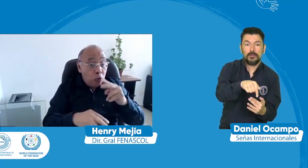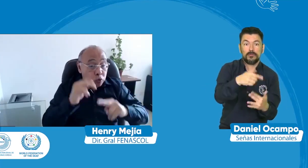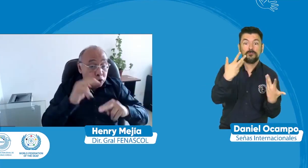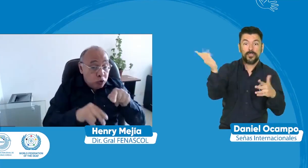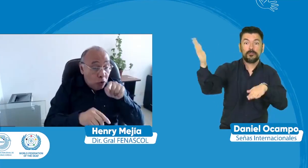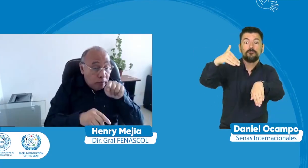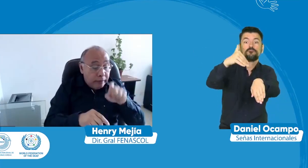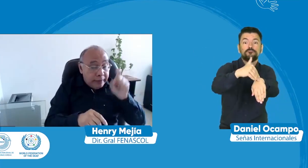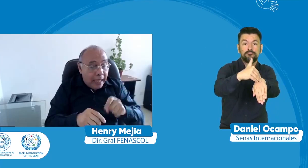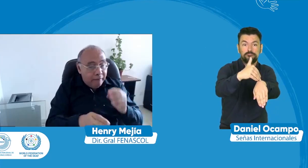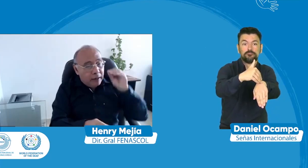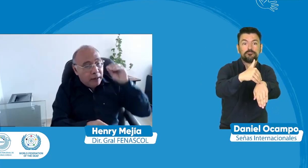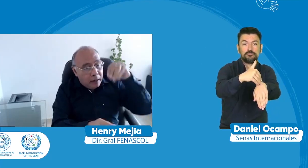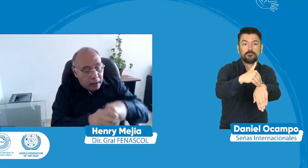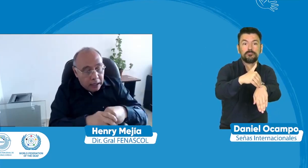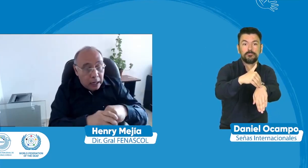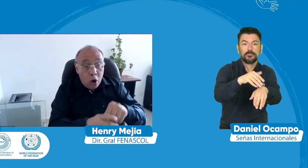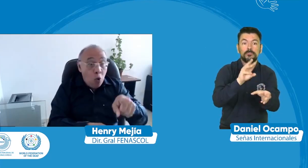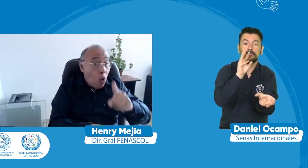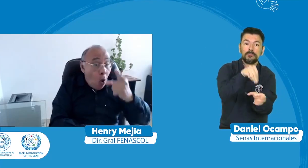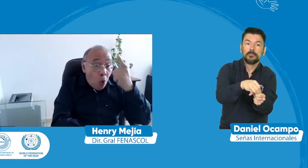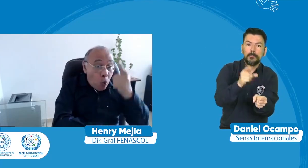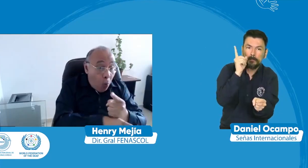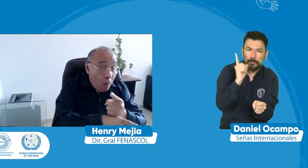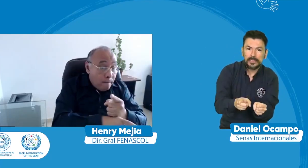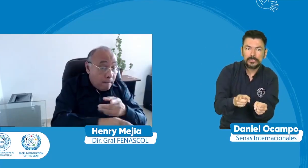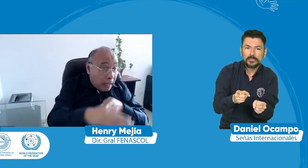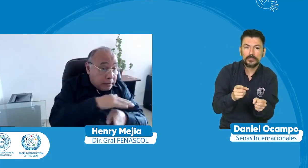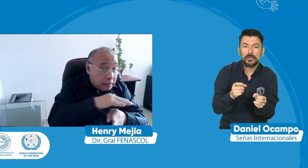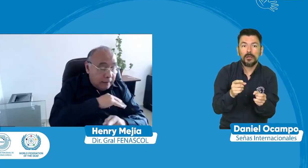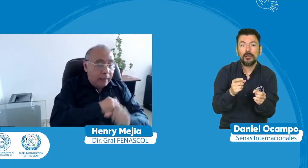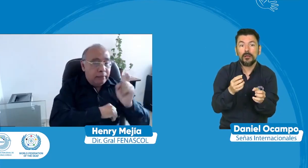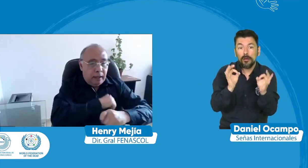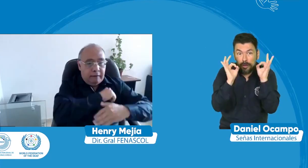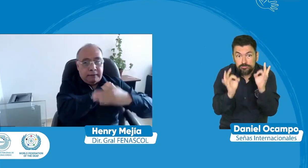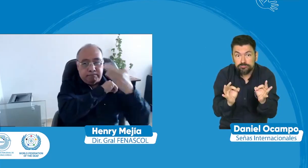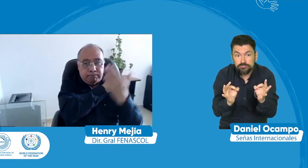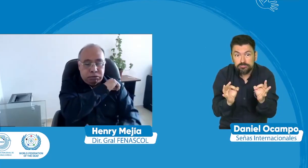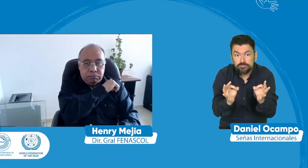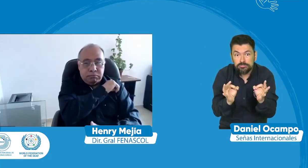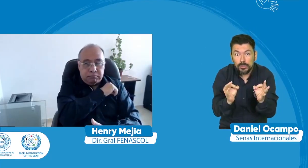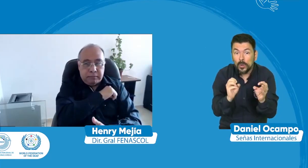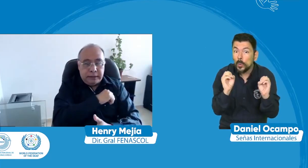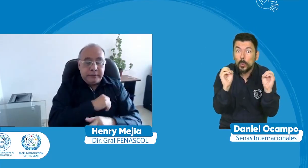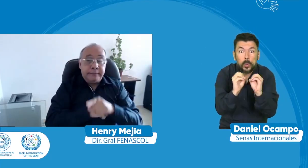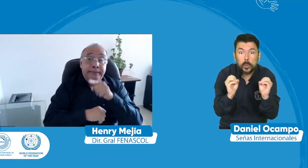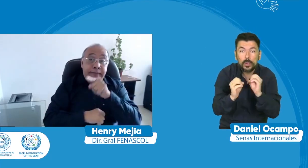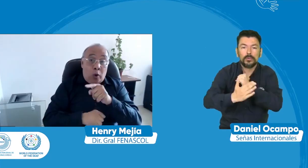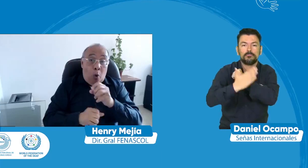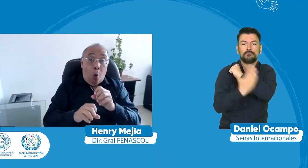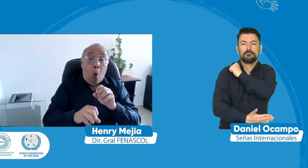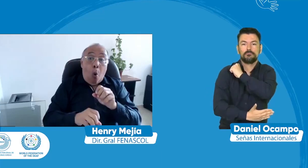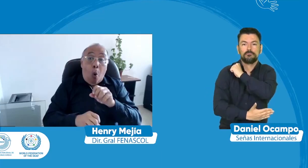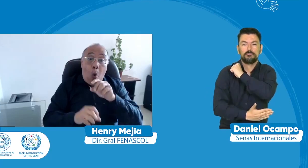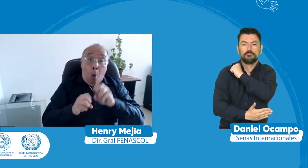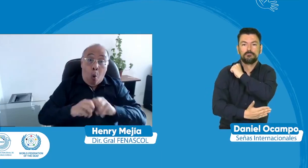este plan esta construcción de este plan si no se cumple pues tiene sus